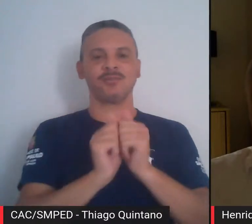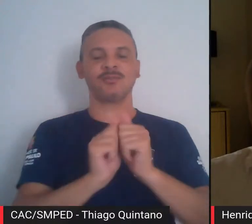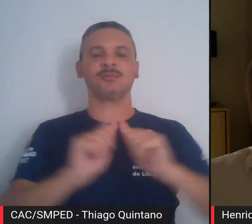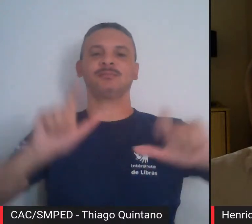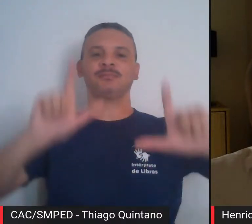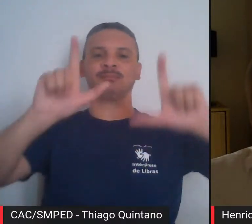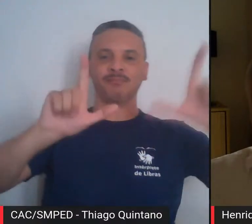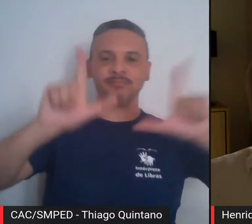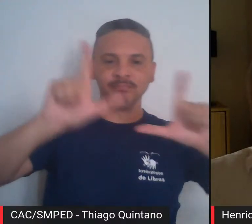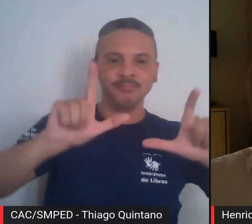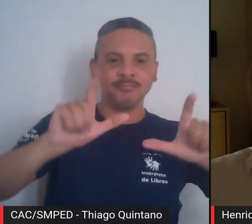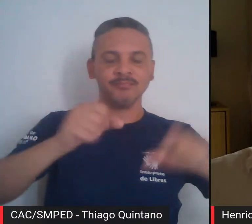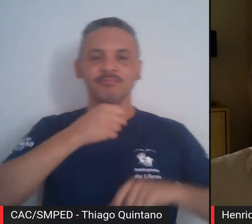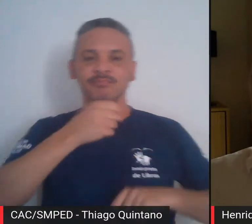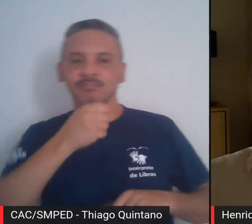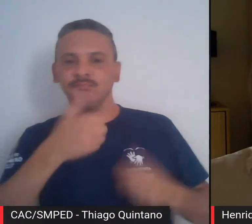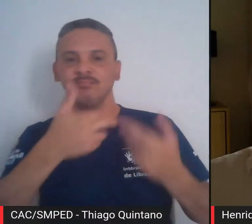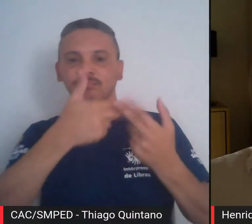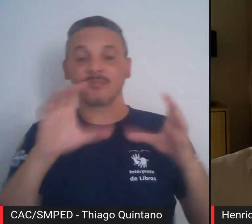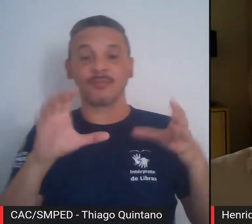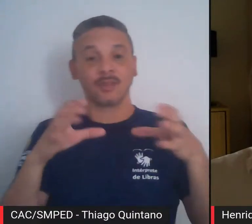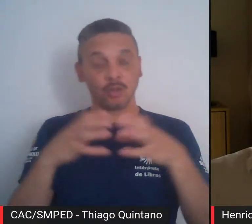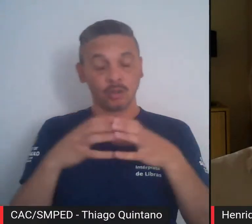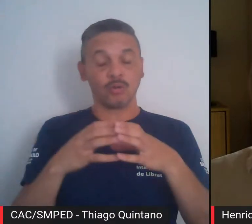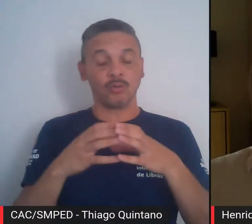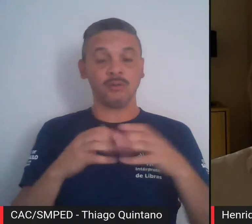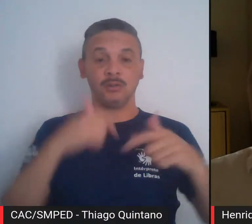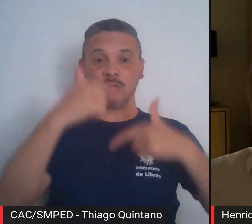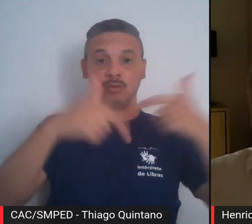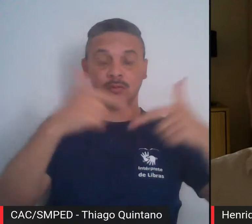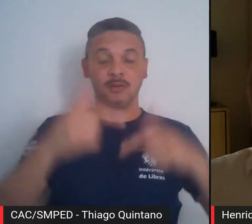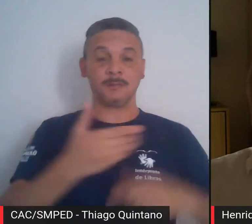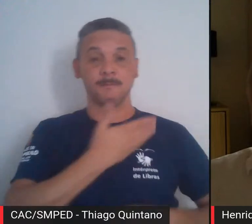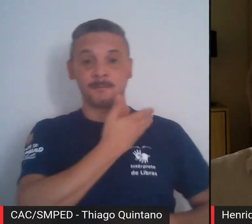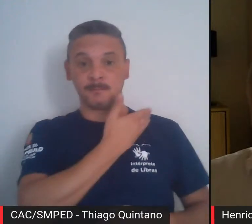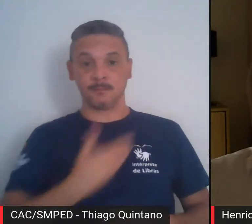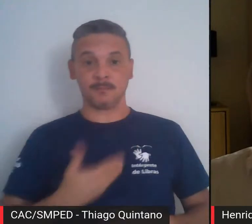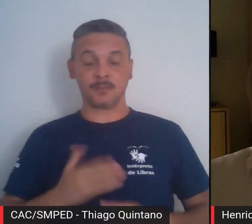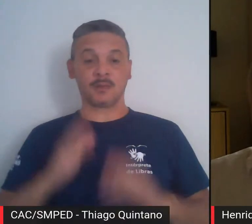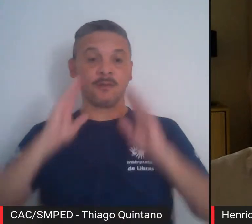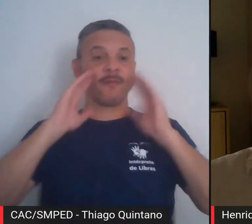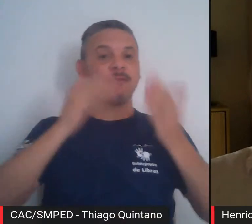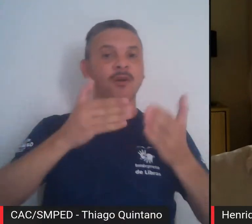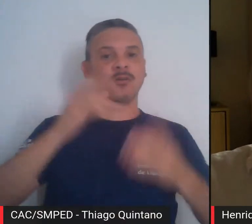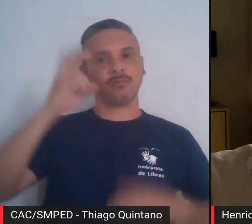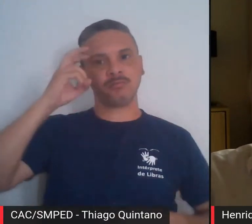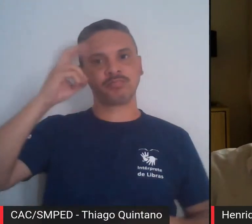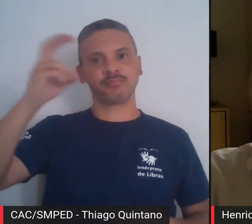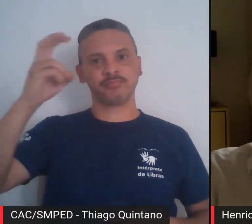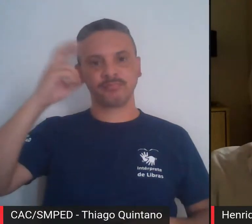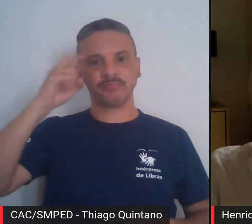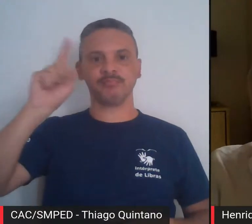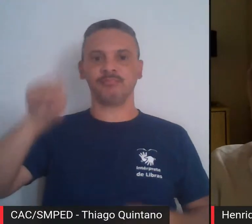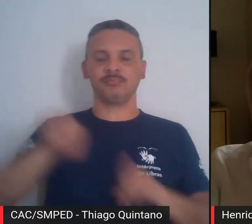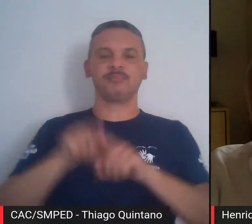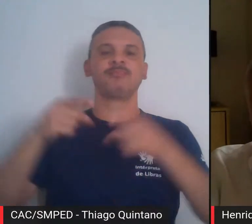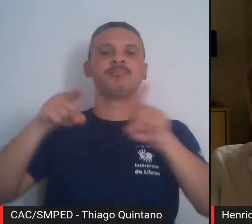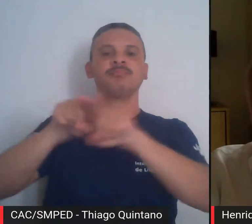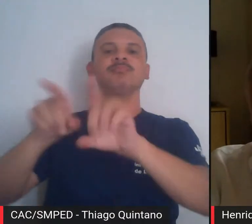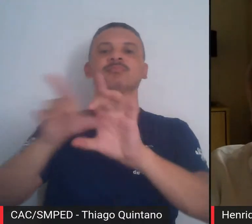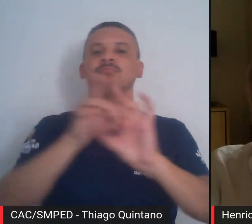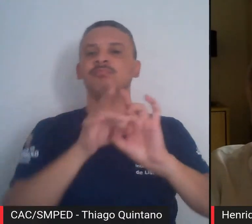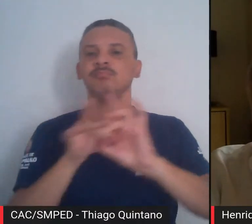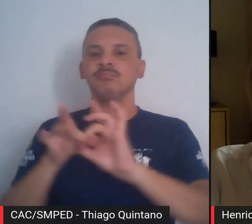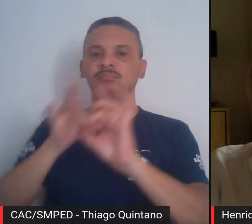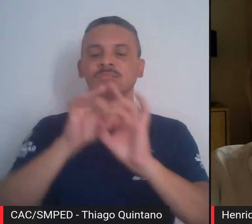duas instituições públicas de excelência voltadas à cultura. que celebraram a parceria que